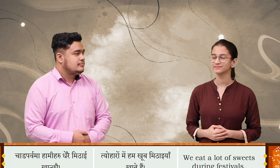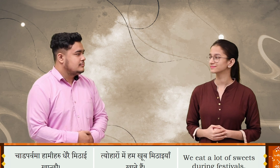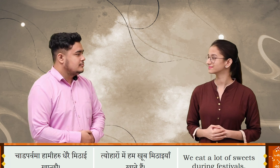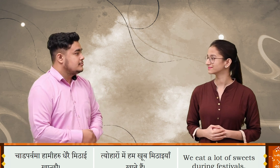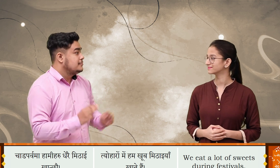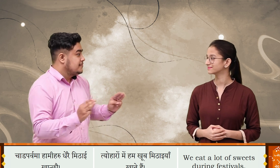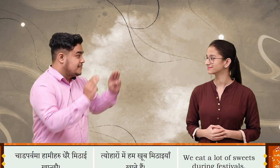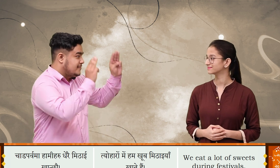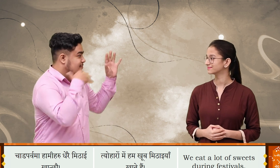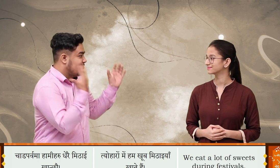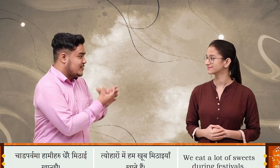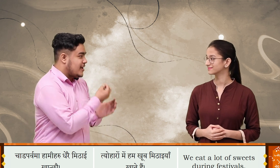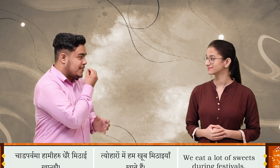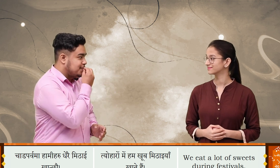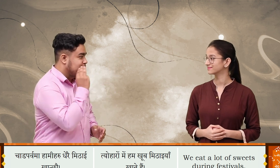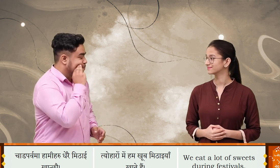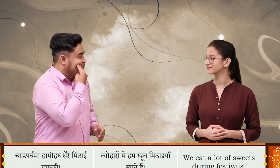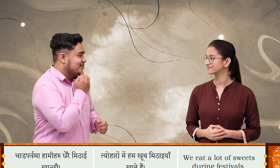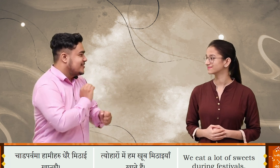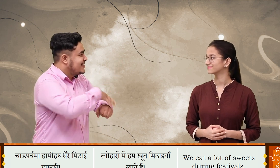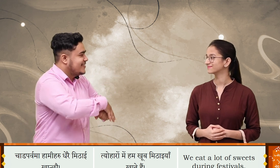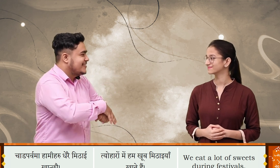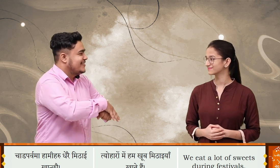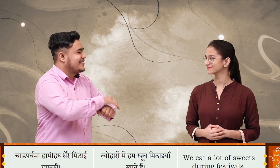चाड पर्व मा हामी हरू देरेई मिठाई खान चू